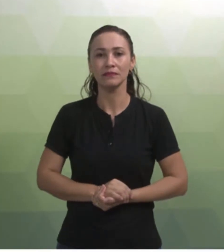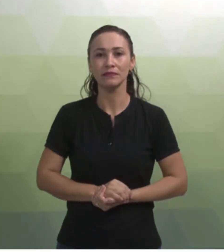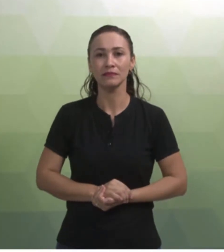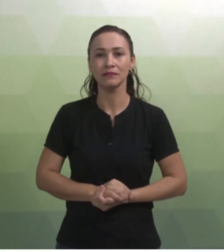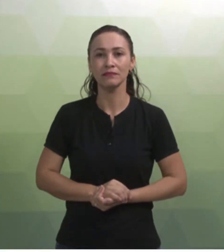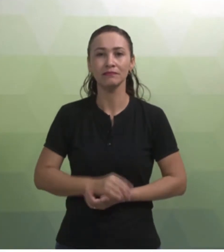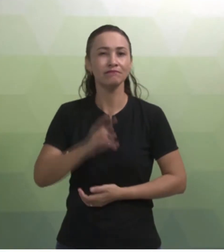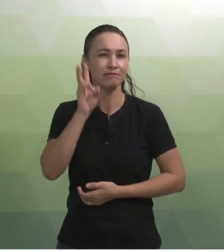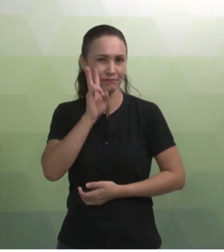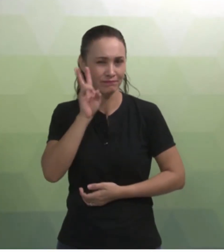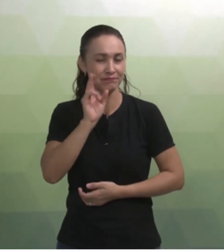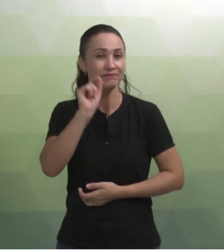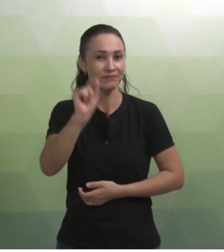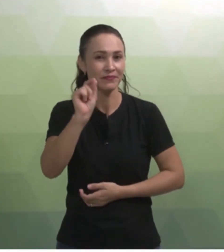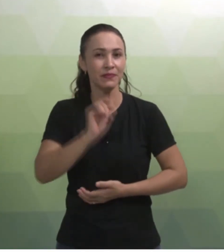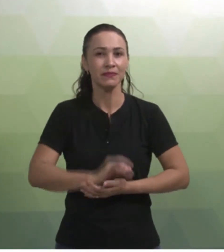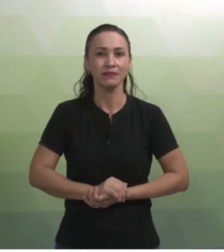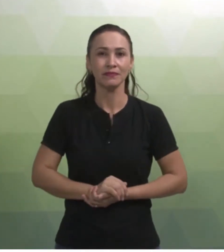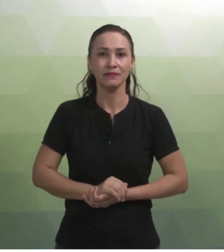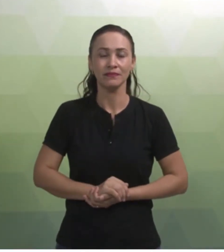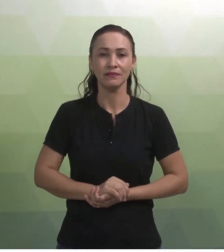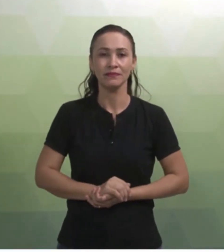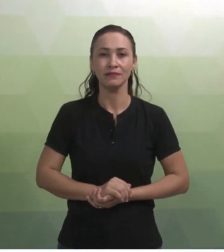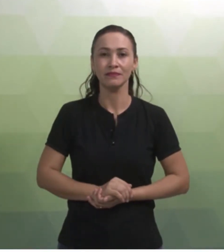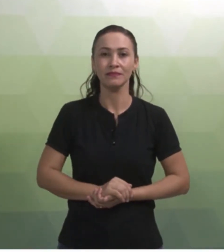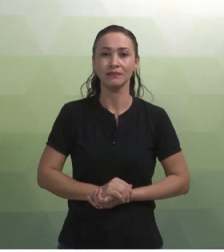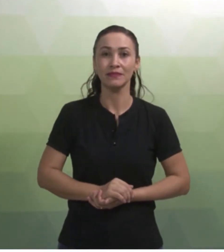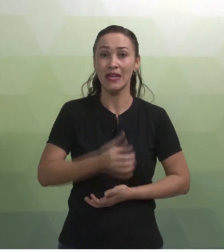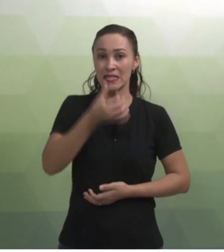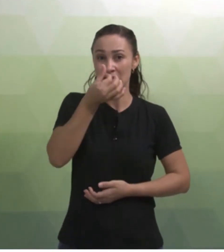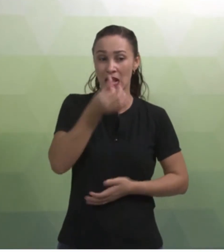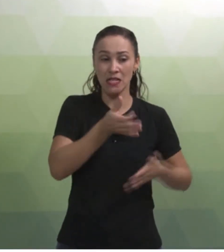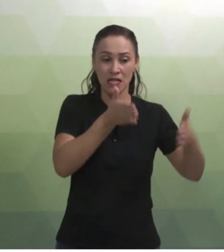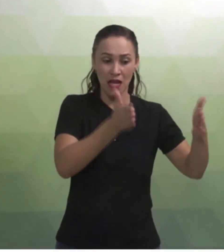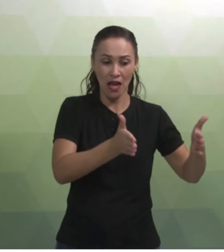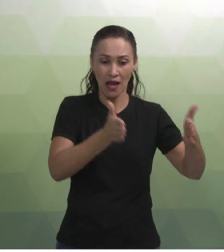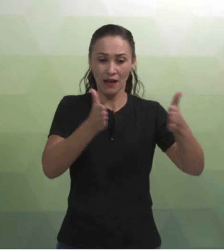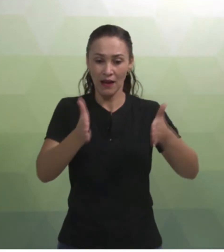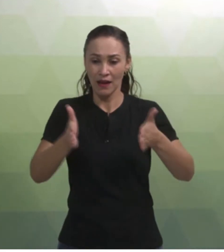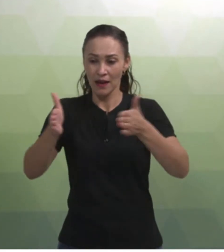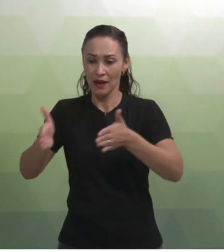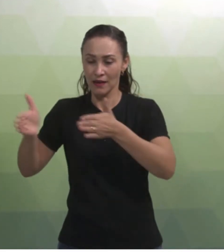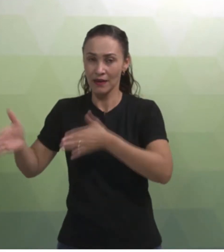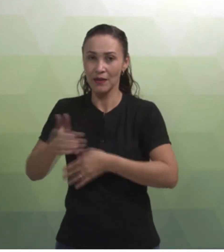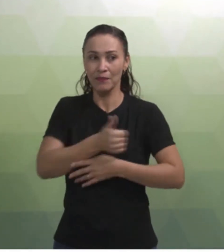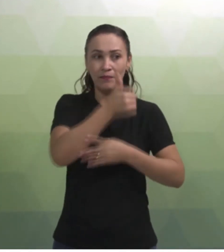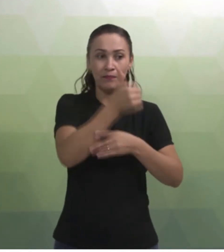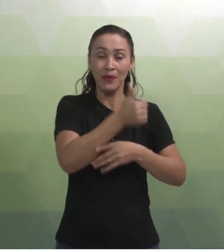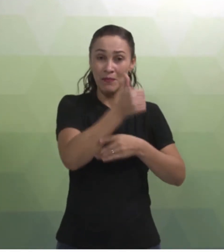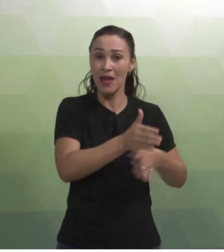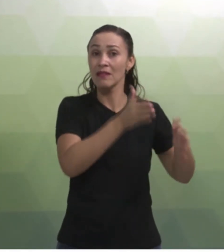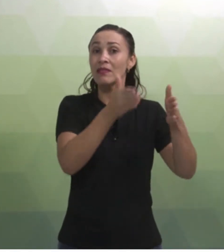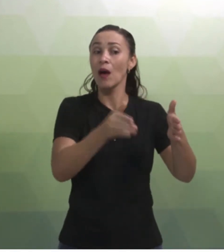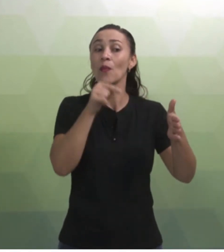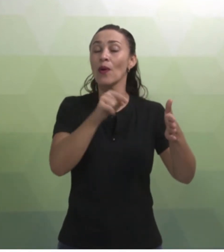Só relembrando, bom, temos os seis passos, lembram da nossa atividade? Temos a primeira etapa, onde vocês vão